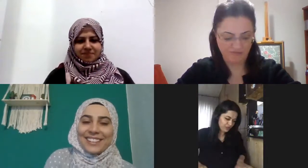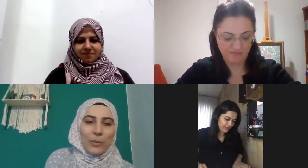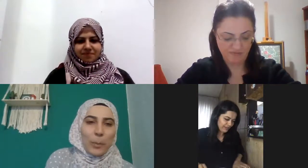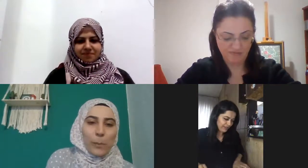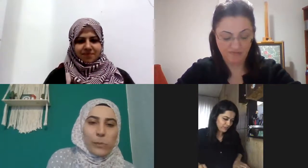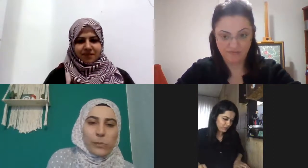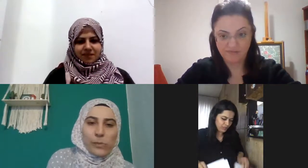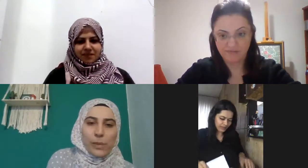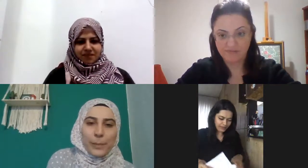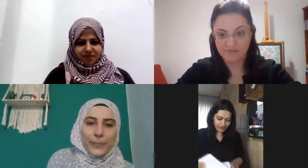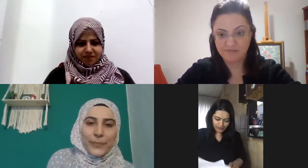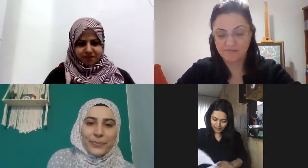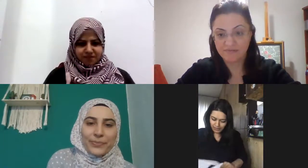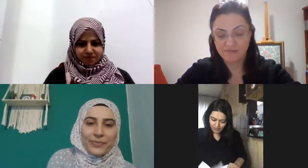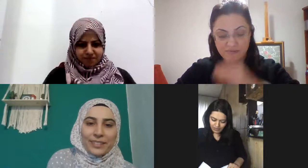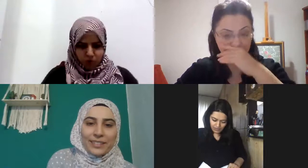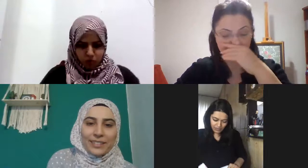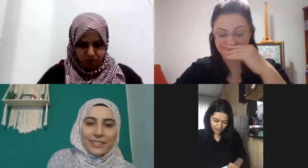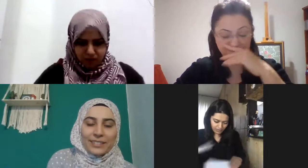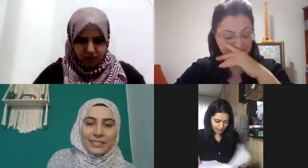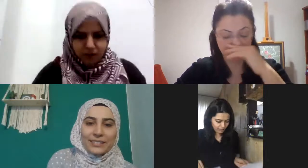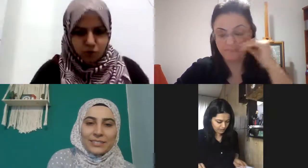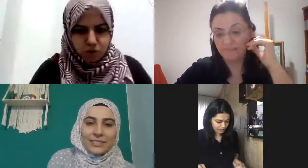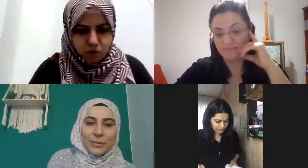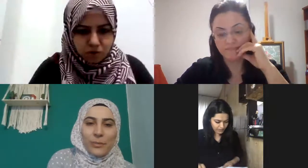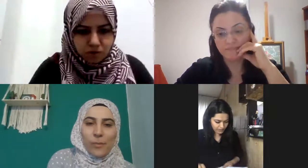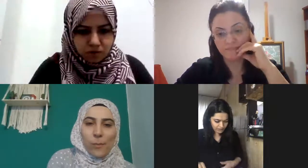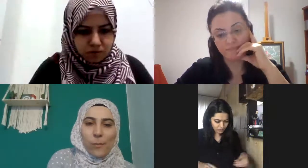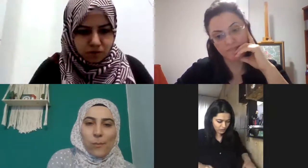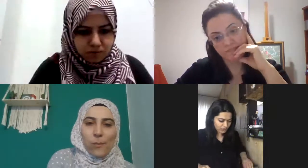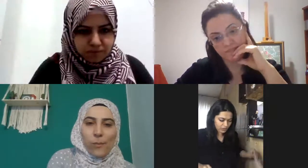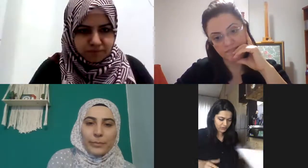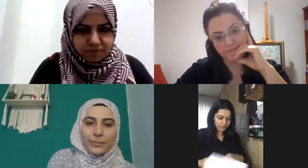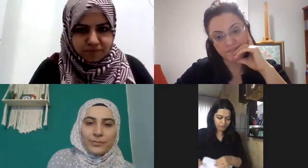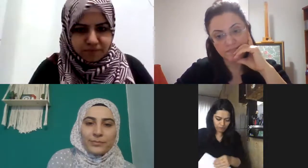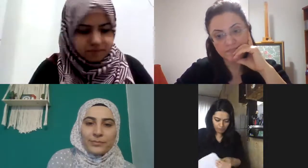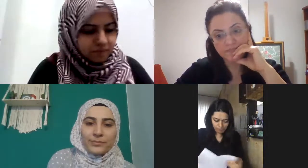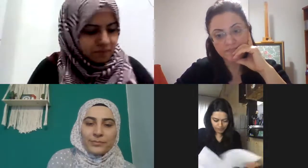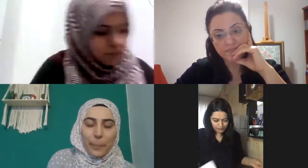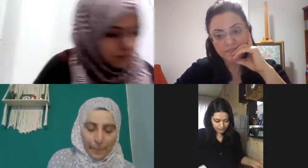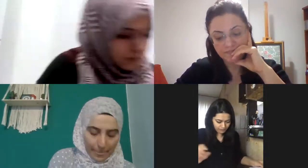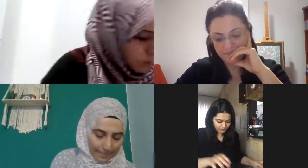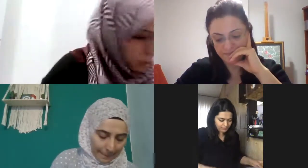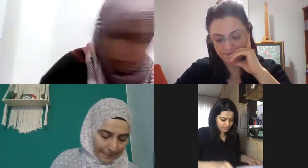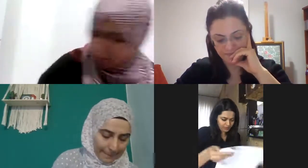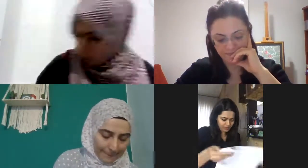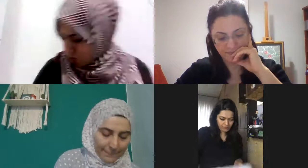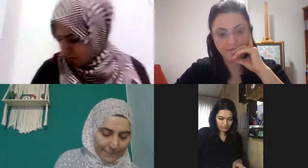şöyle ne yapmışız geçen hafta sorun bize hocam